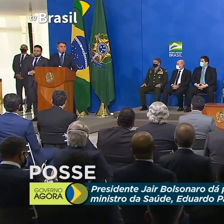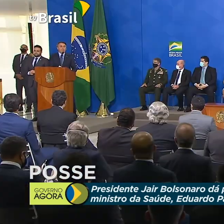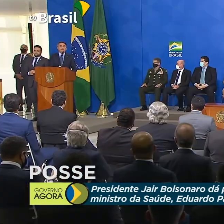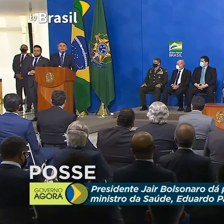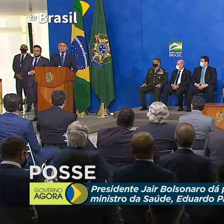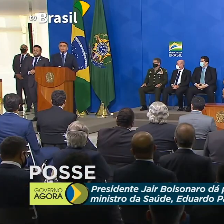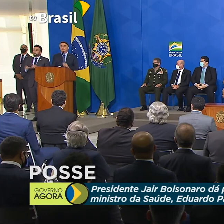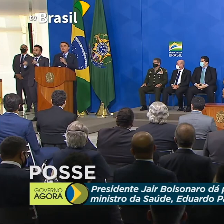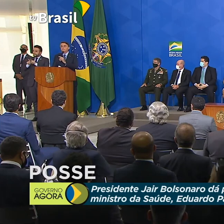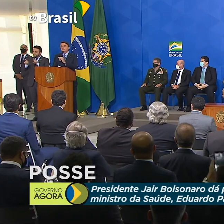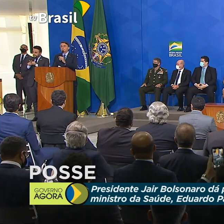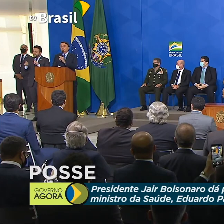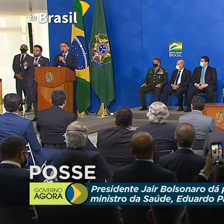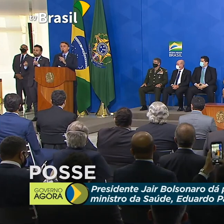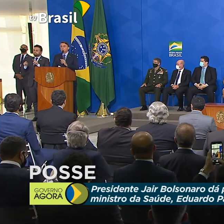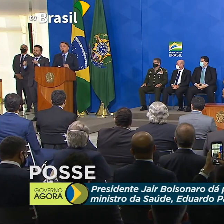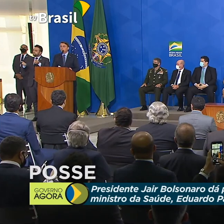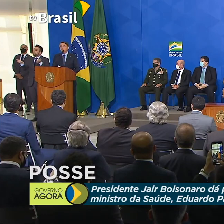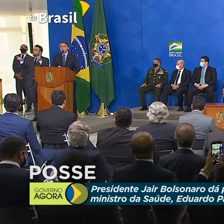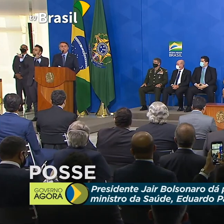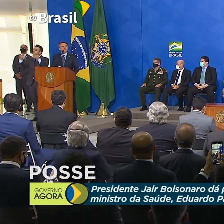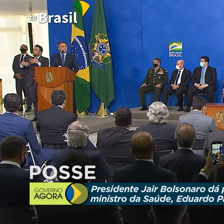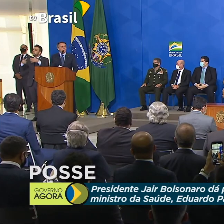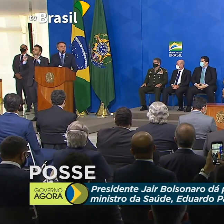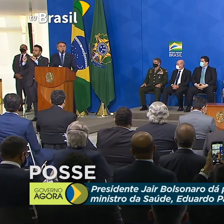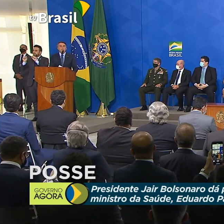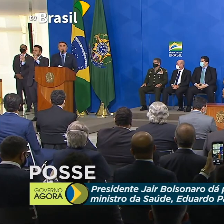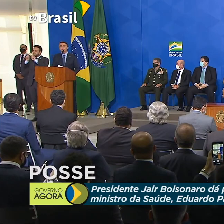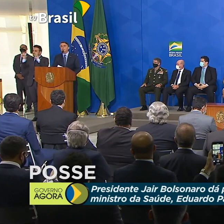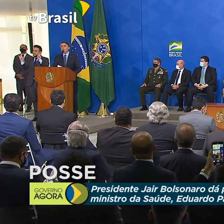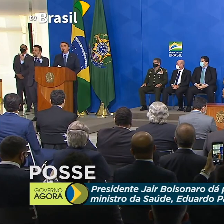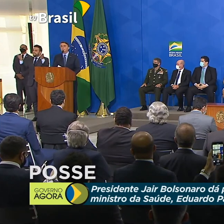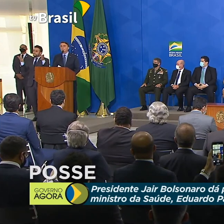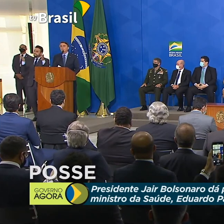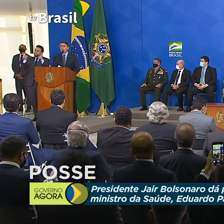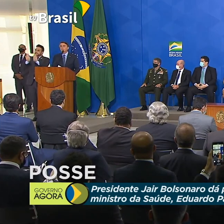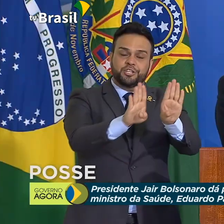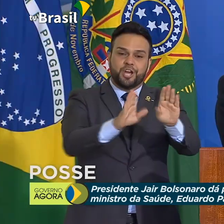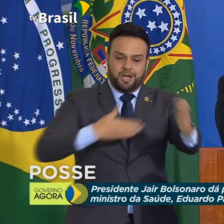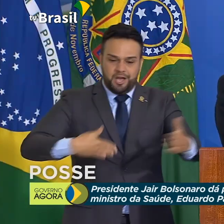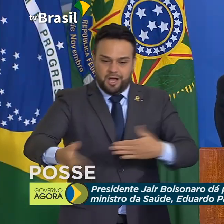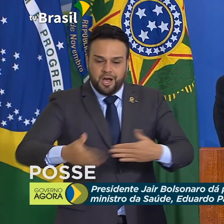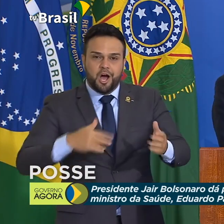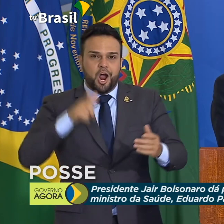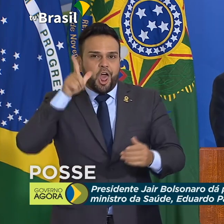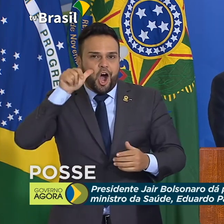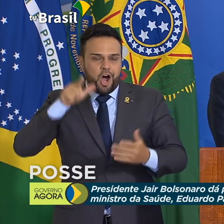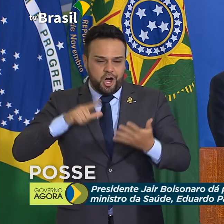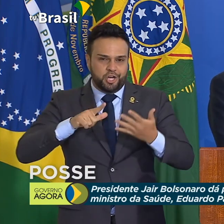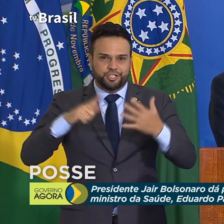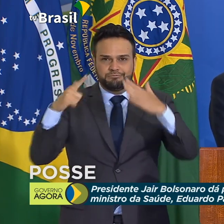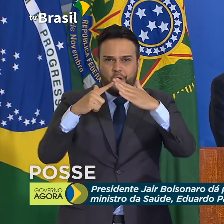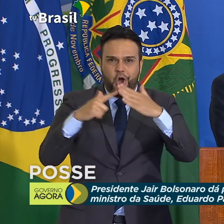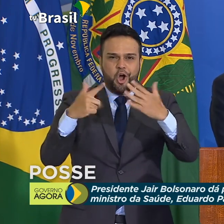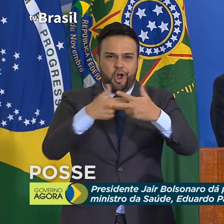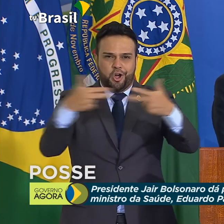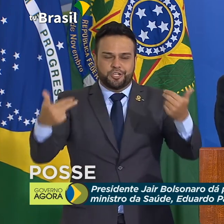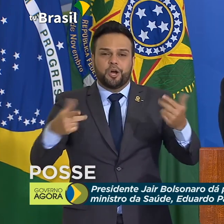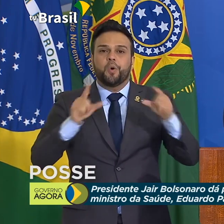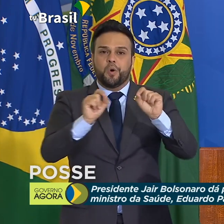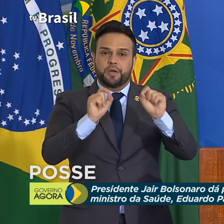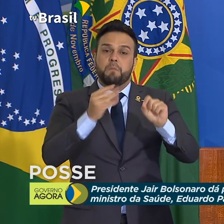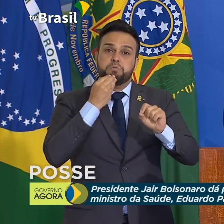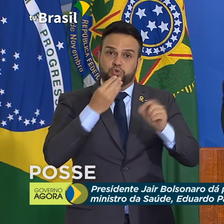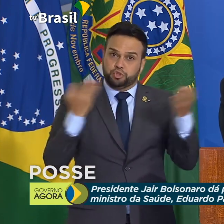Também falamos sobre o fechamento do comércio. Poderia ter sido